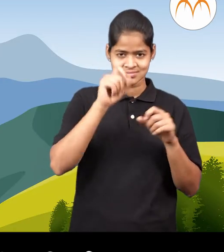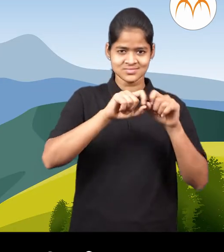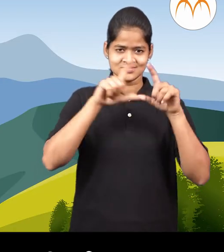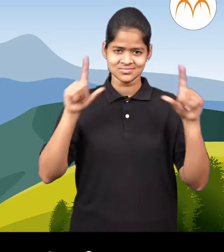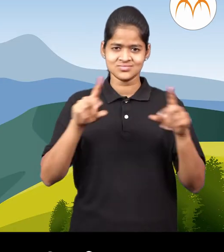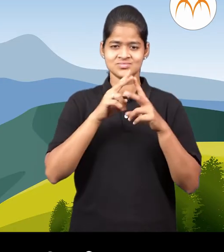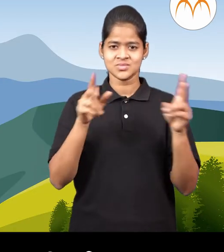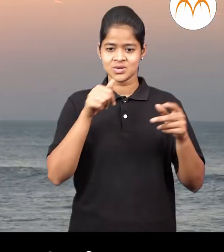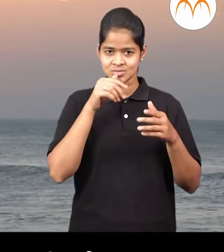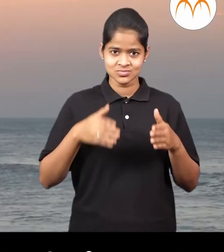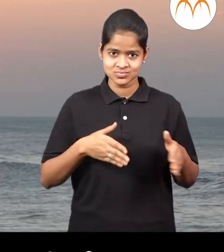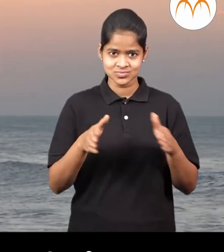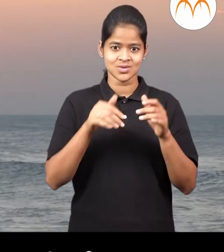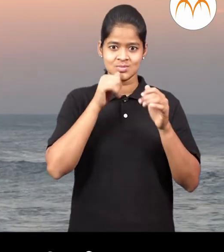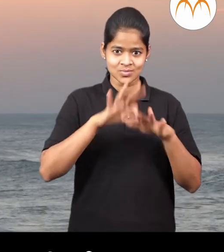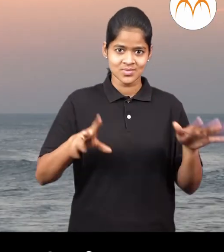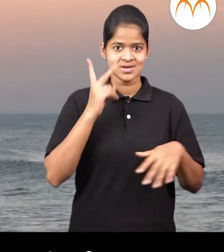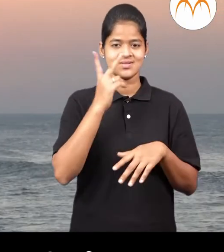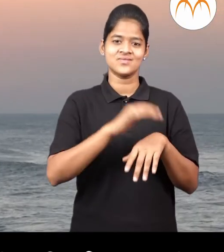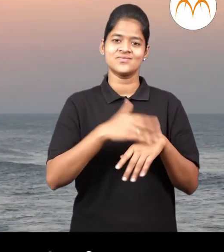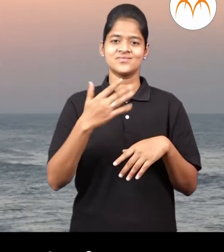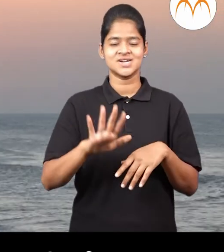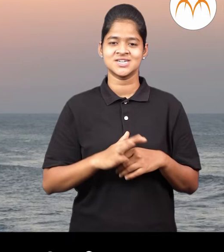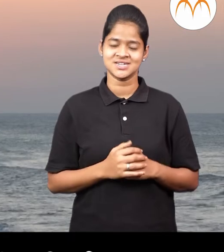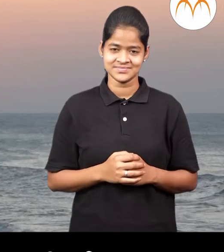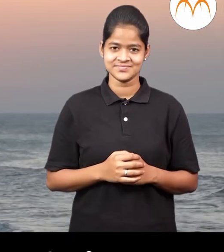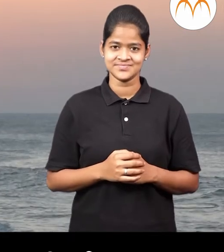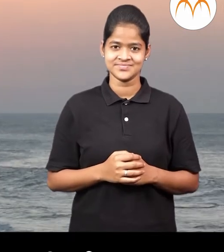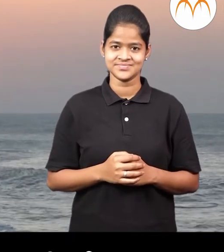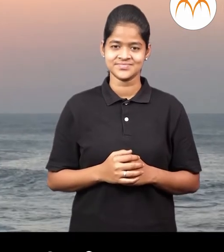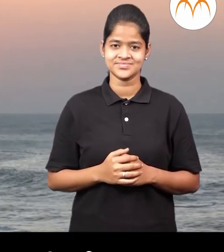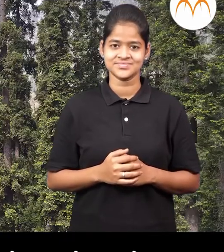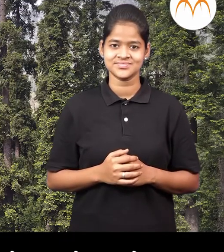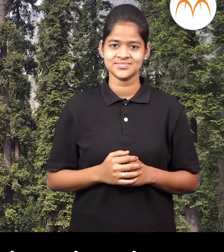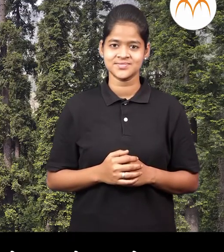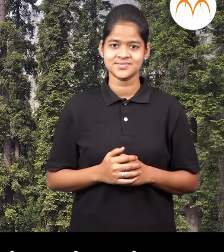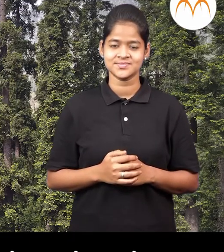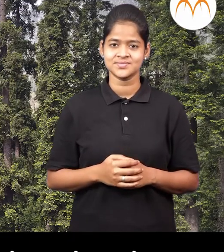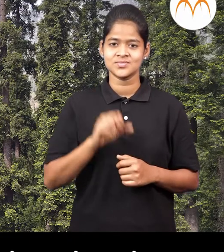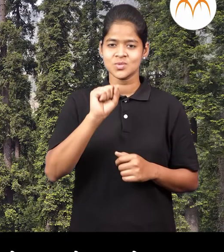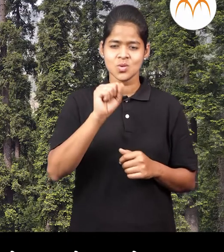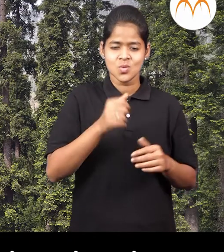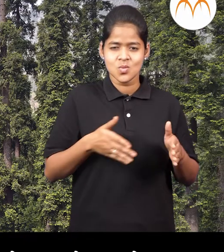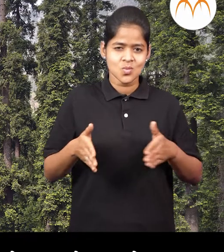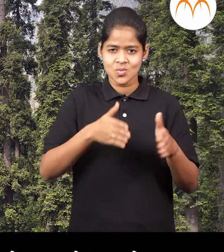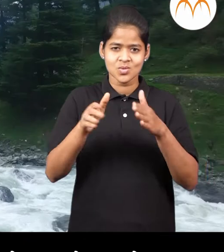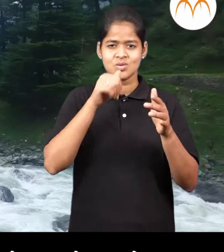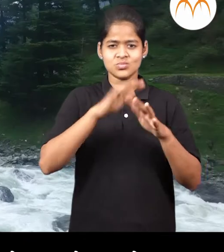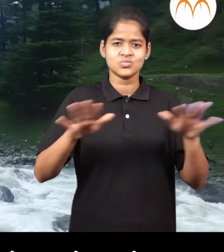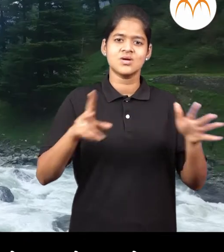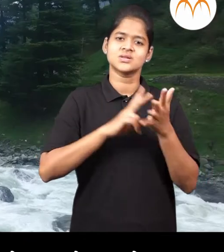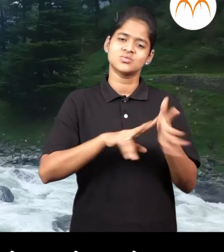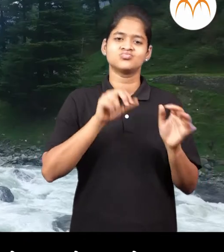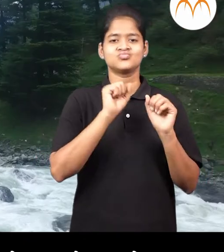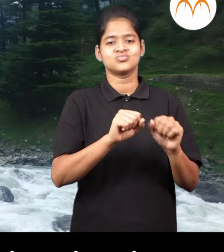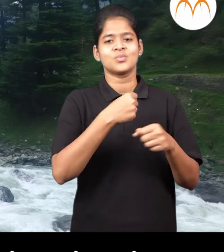सिनेमात, नदी, समुद्र या गोष्टी नक्की पाहले आस्तिल या निसरगातिल आपौप तयार